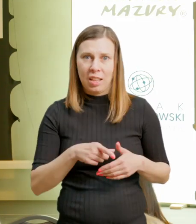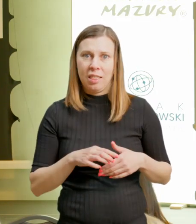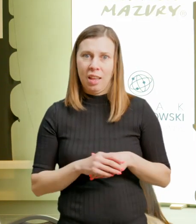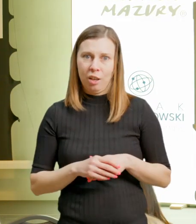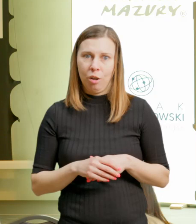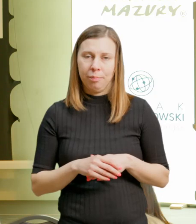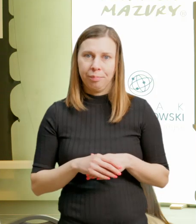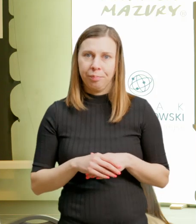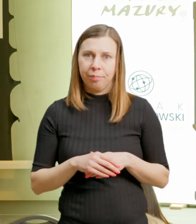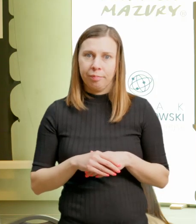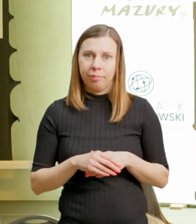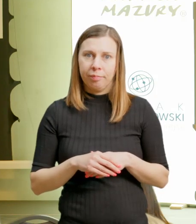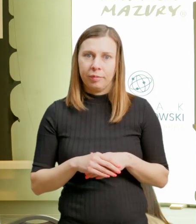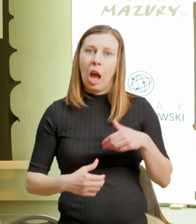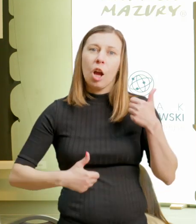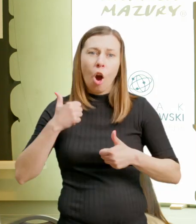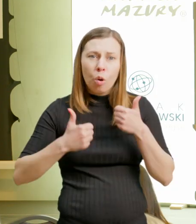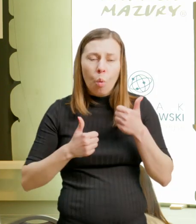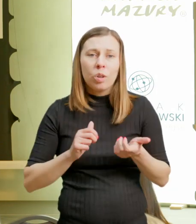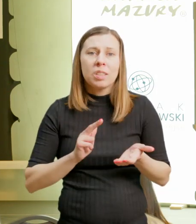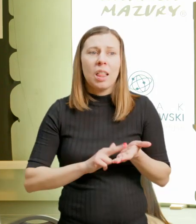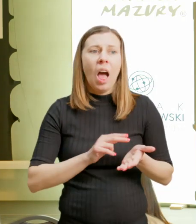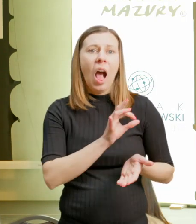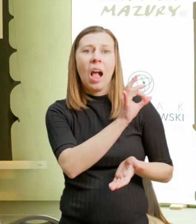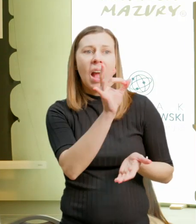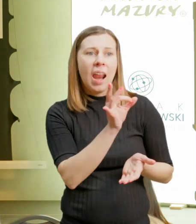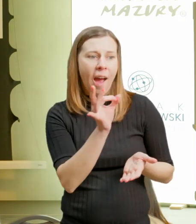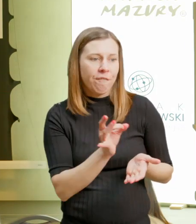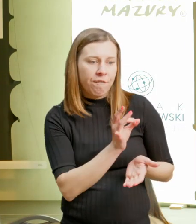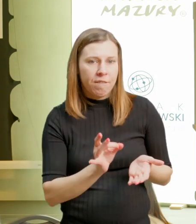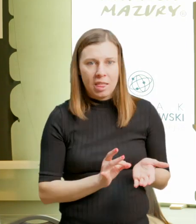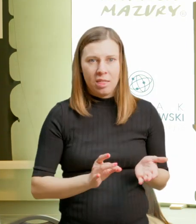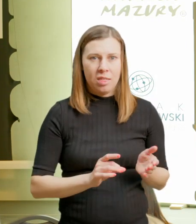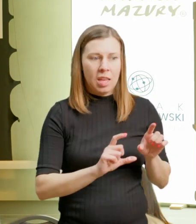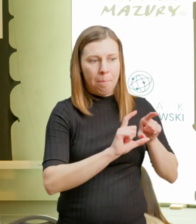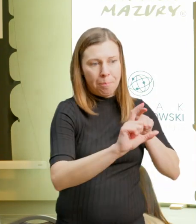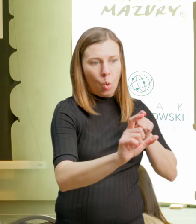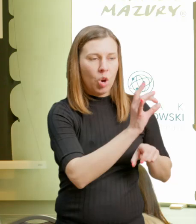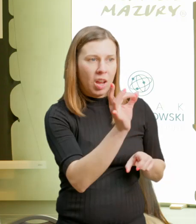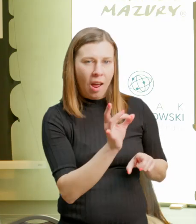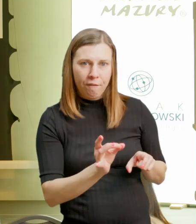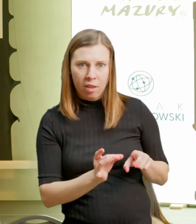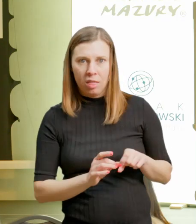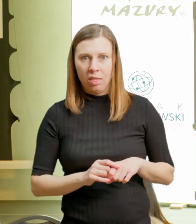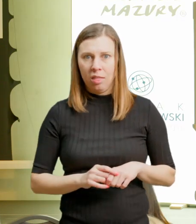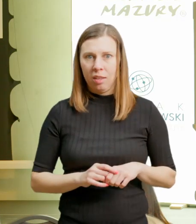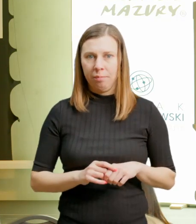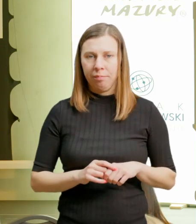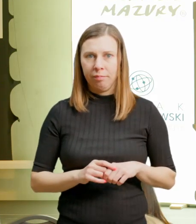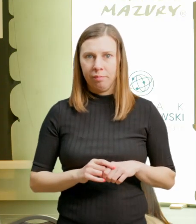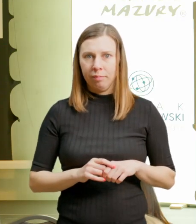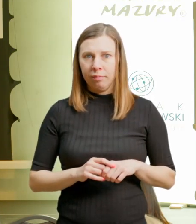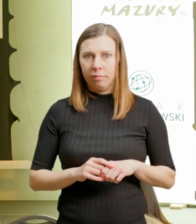mówiła, konkursy na graffiti, to się już też tak będzie działo. Więc tych propozycji i możliwości